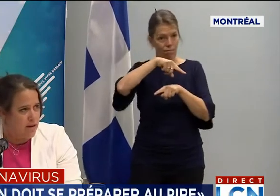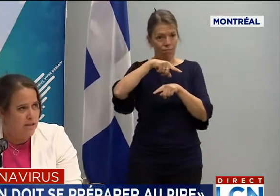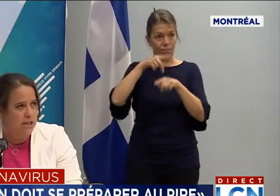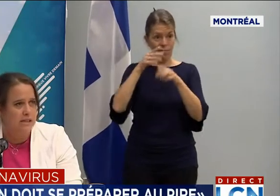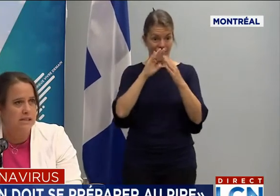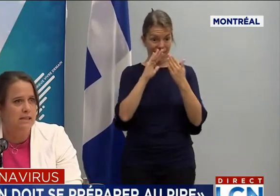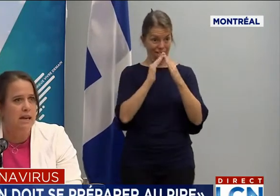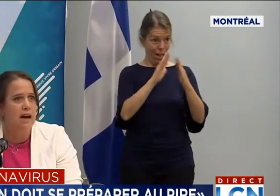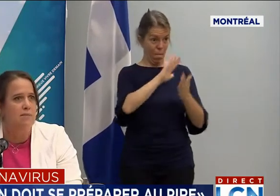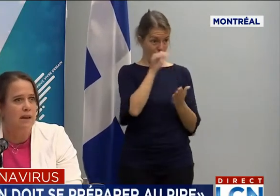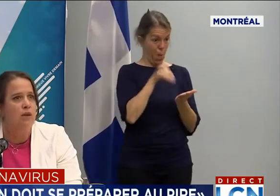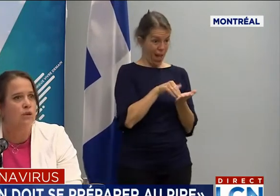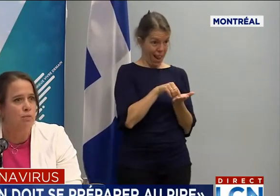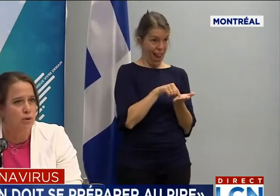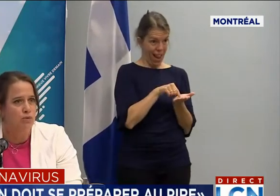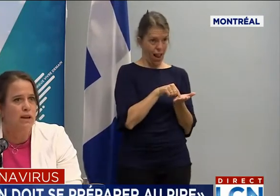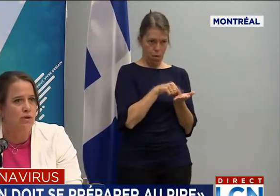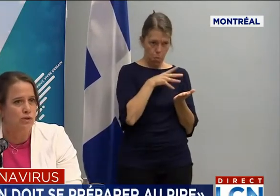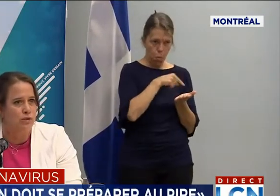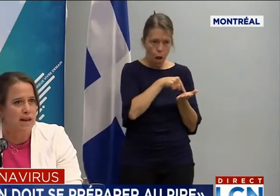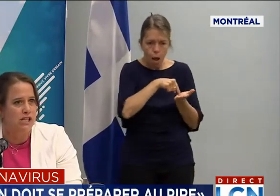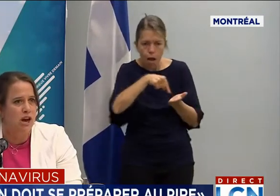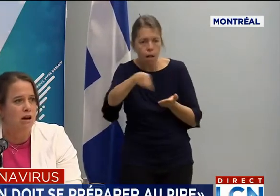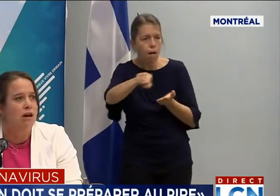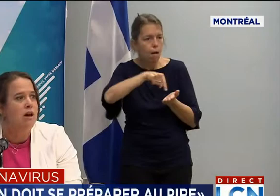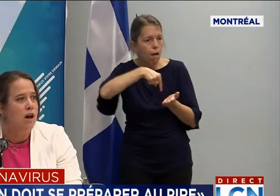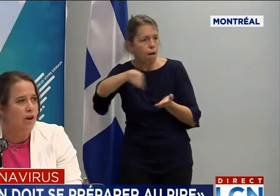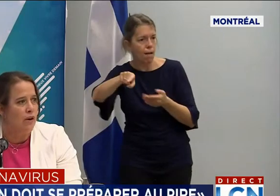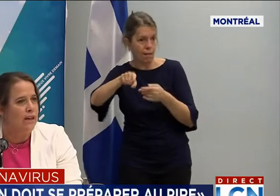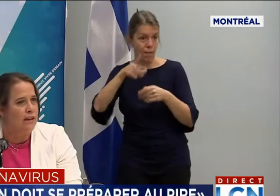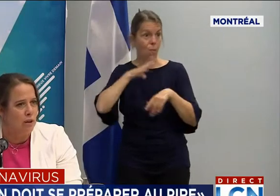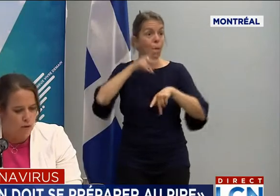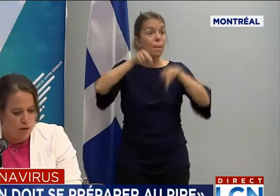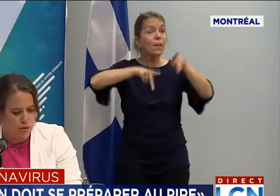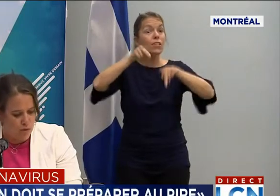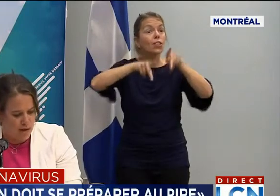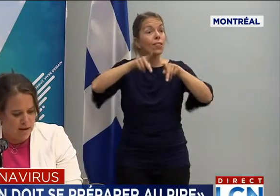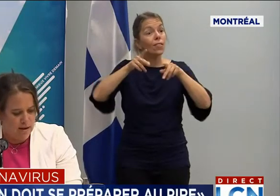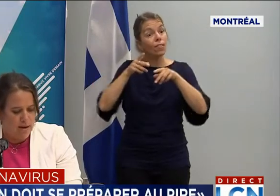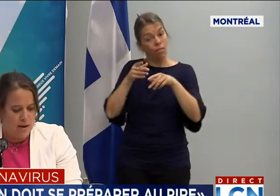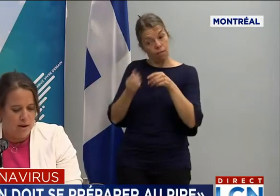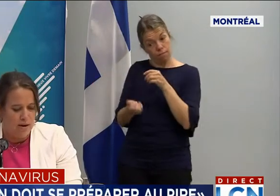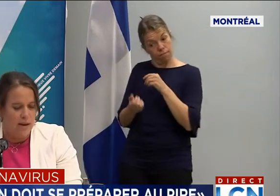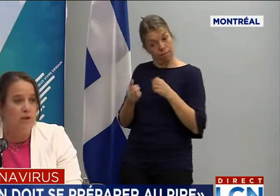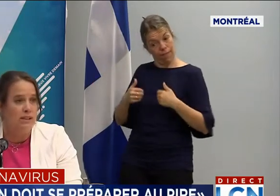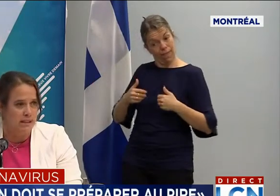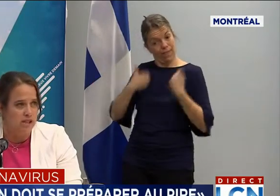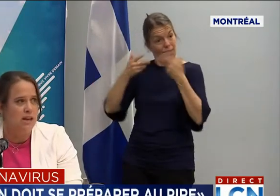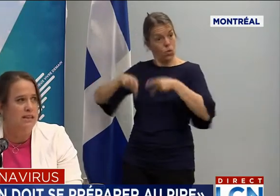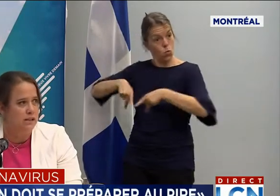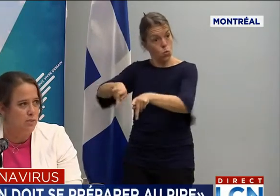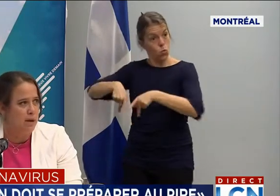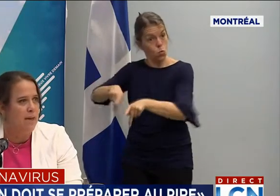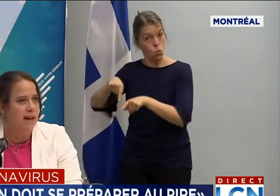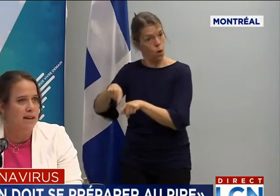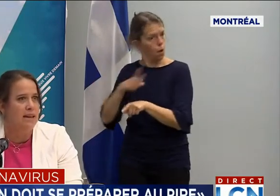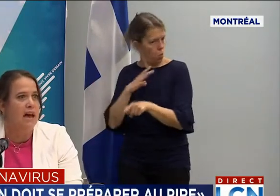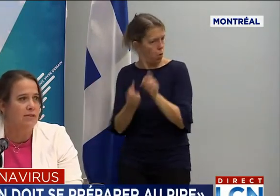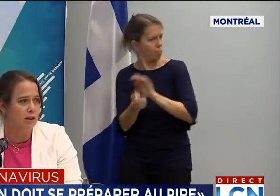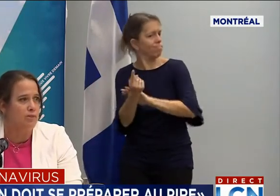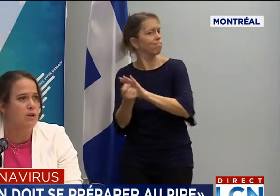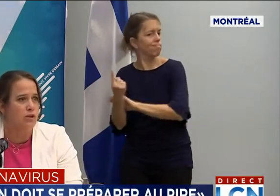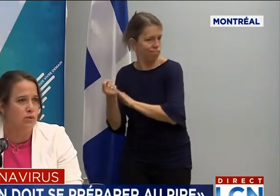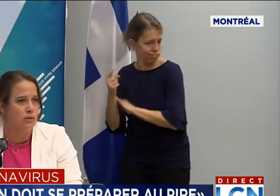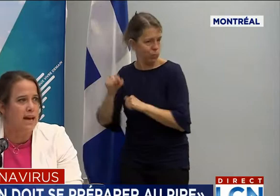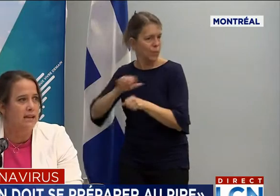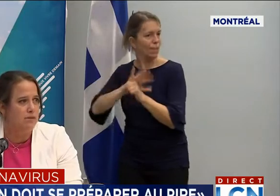on a eu des cas chez les itinérants, mais on n'a pas eu d'éclosions majeures et non contrôlées. Et on est déjà en train de se préparer